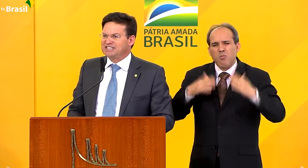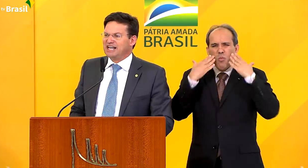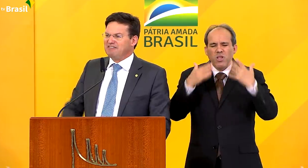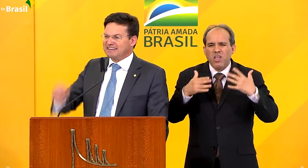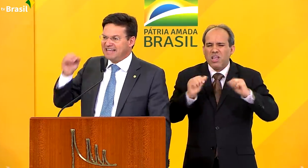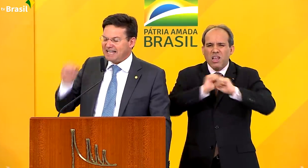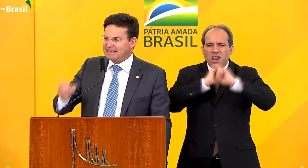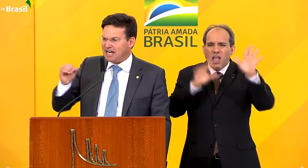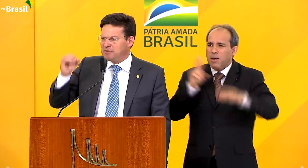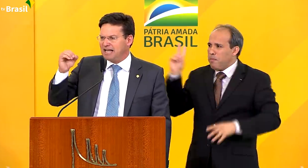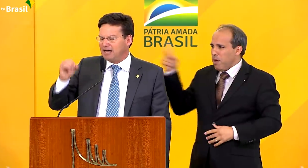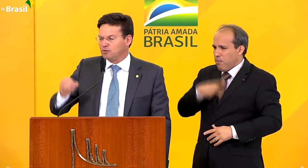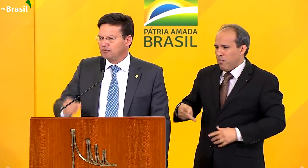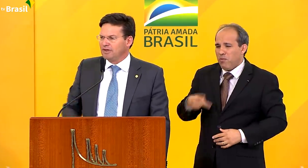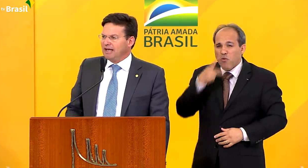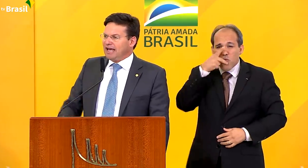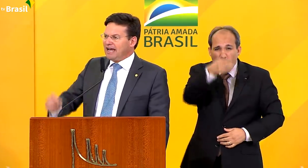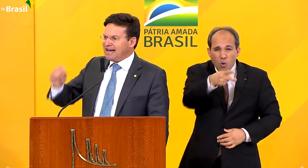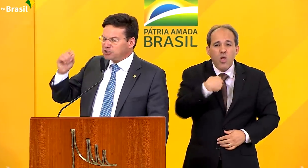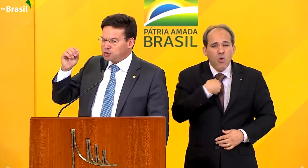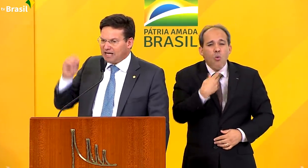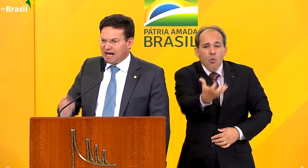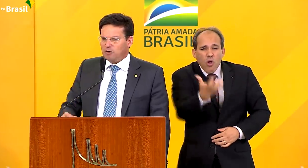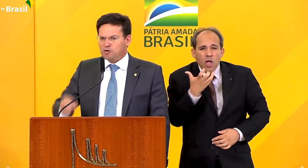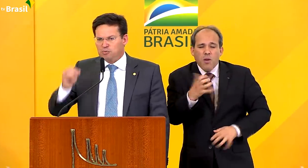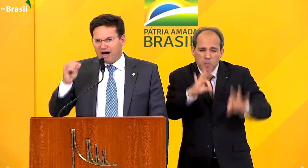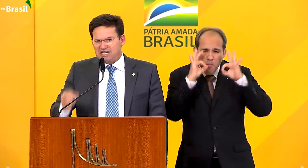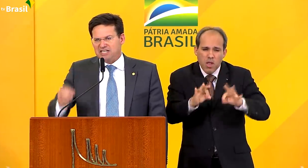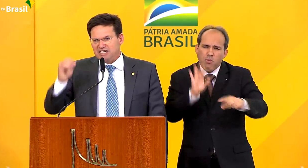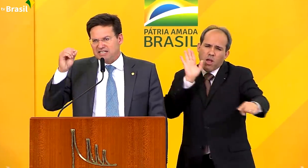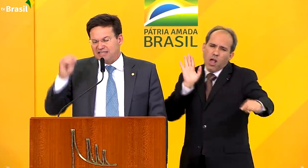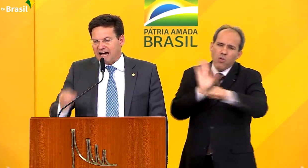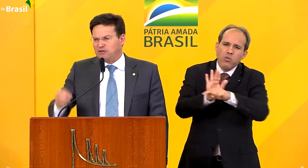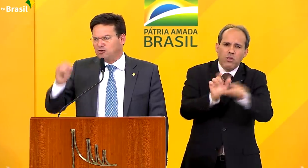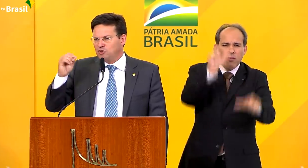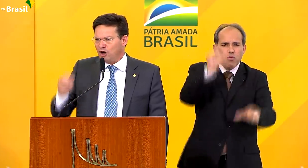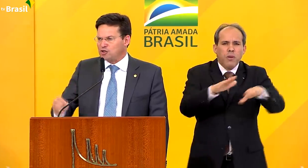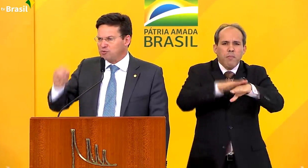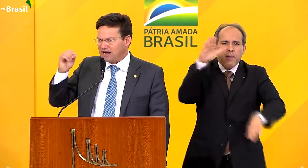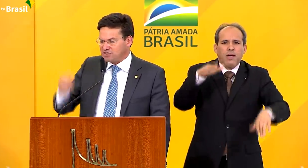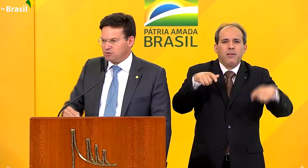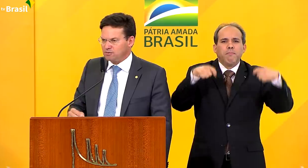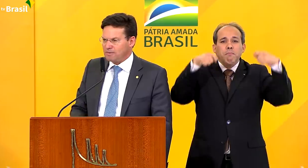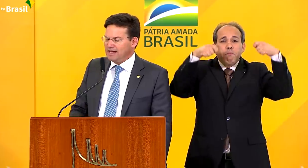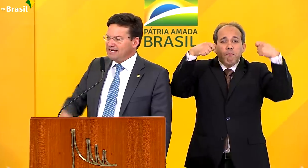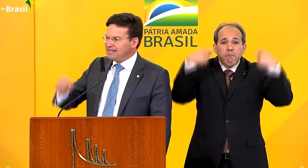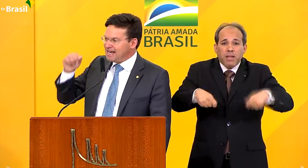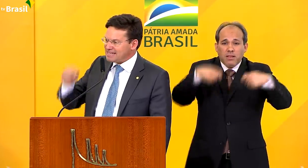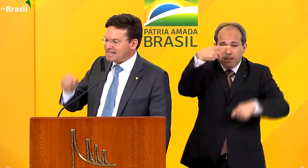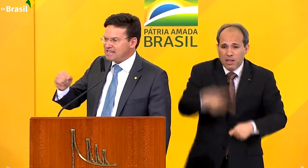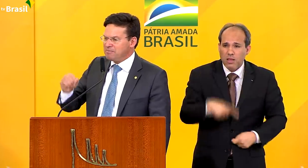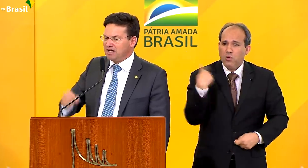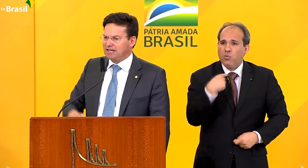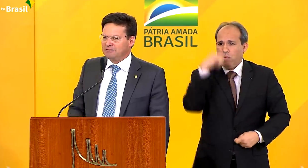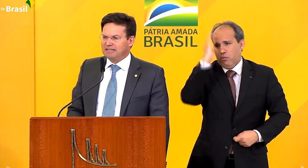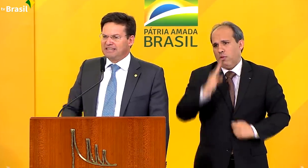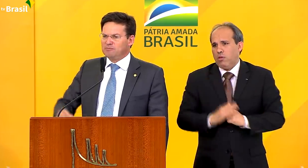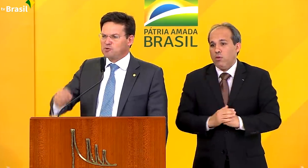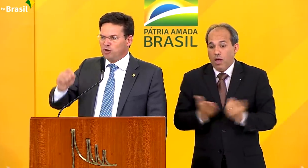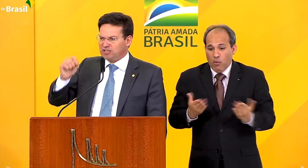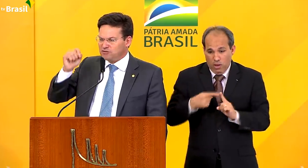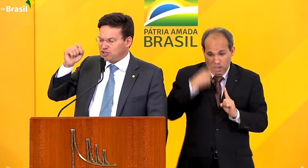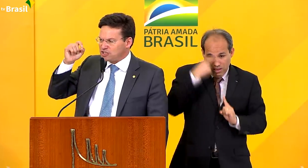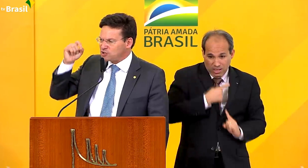que ele estava determinado em ajudar os mais necessitados do nosso Brasil. E essa semana,